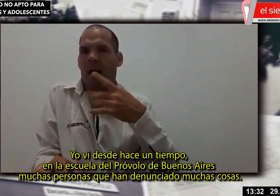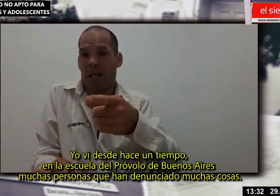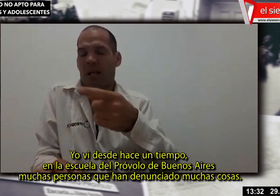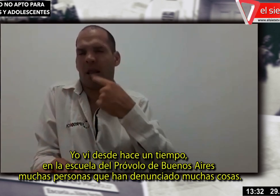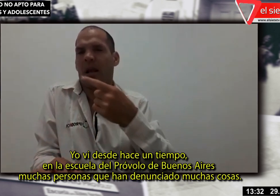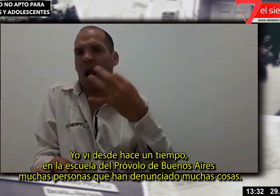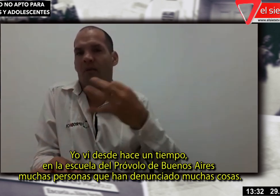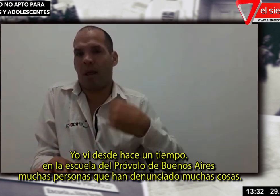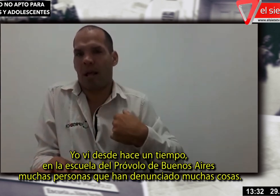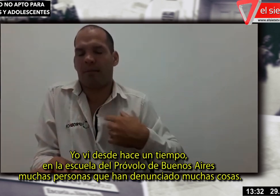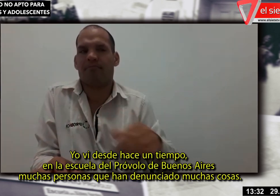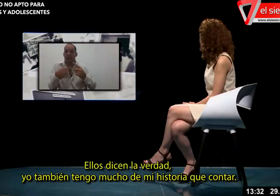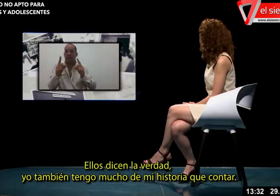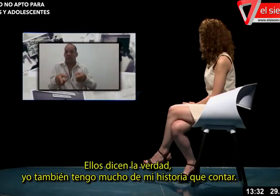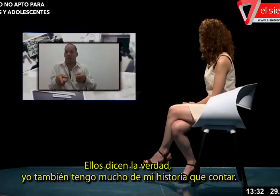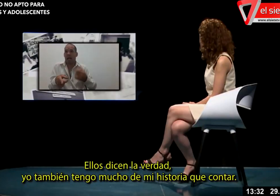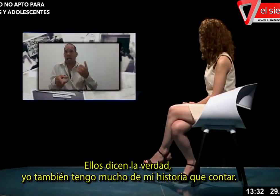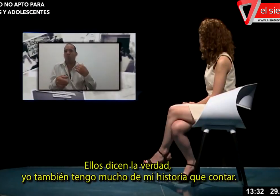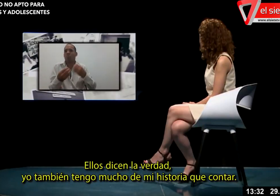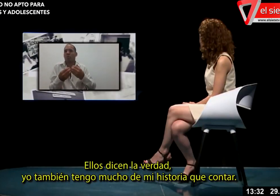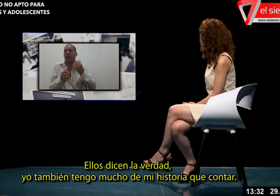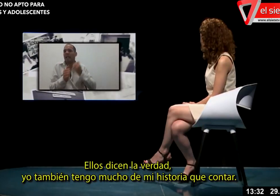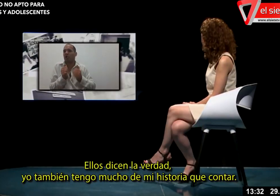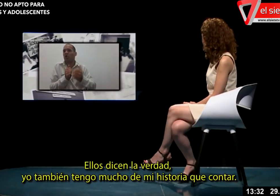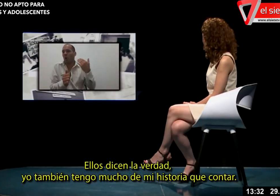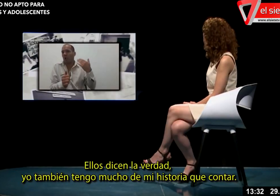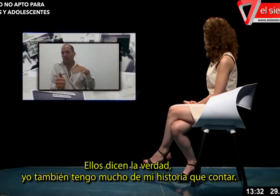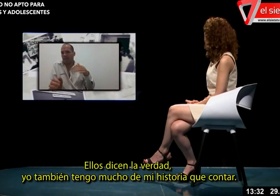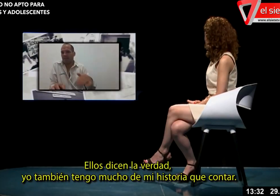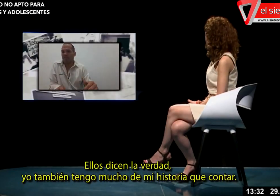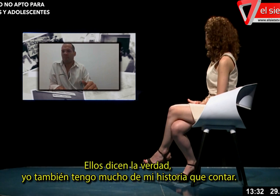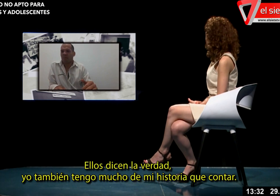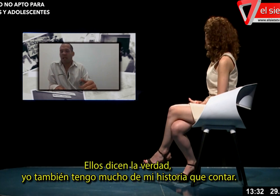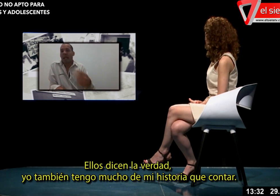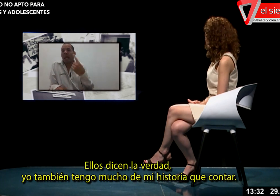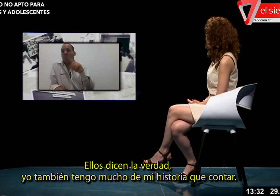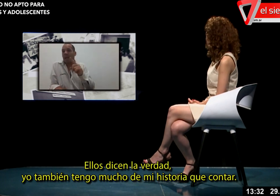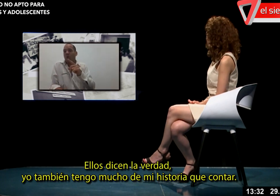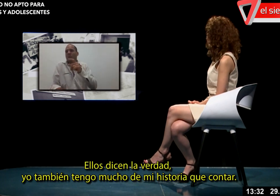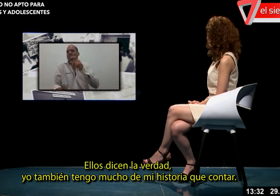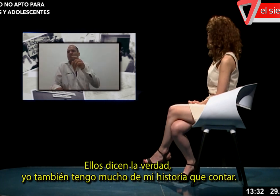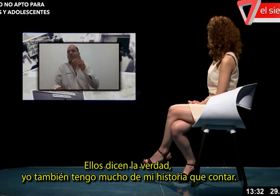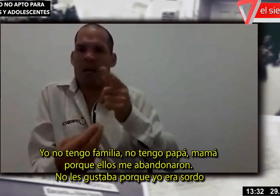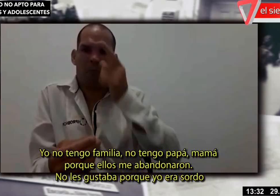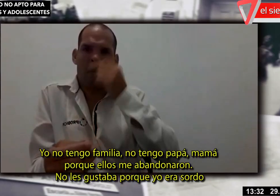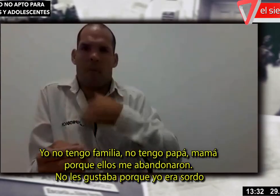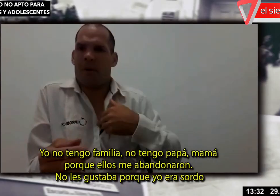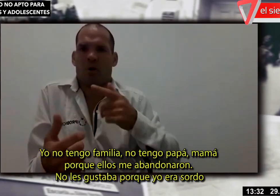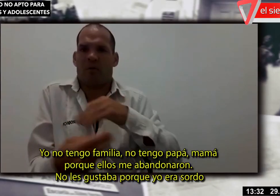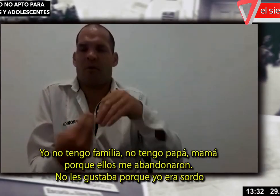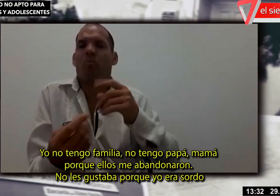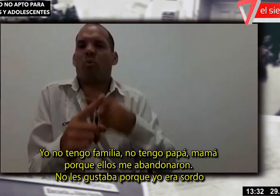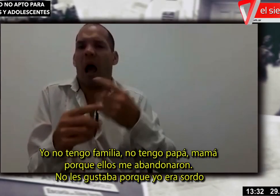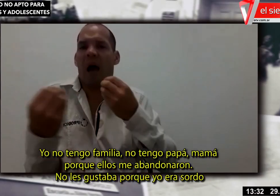muchas cosas. Ellos dicen la verdad. Yo también tengo mucho de mi historia que contar. Yo no